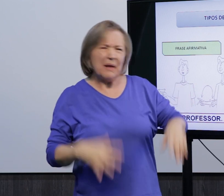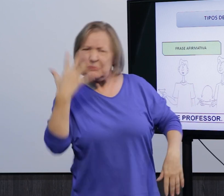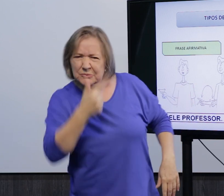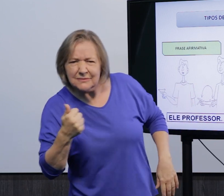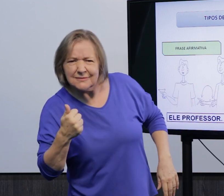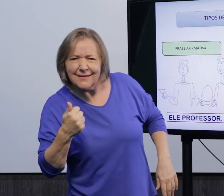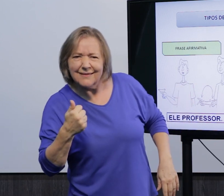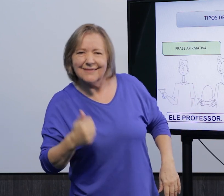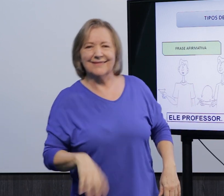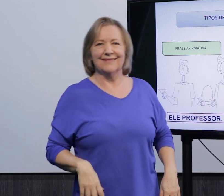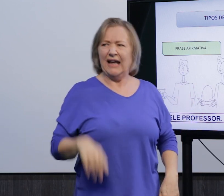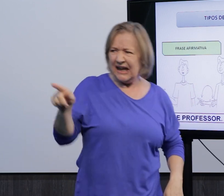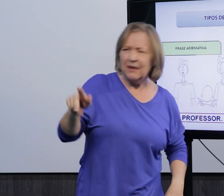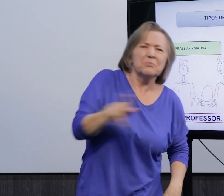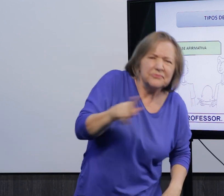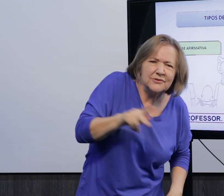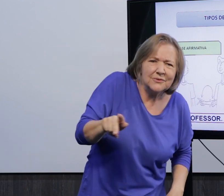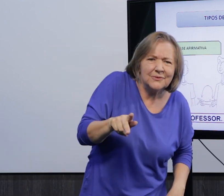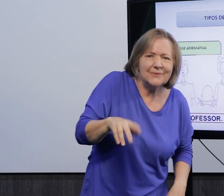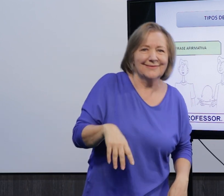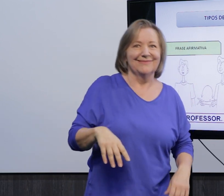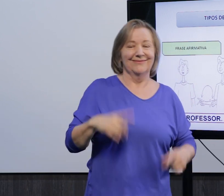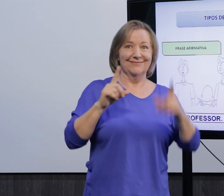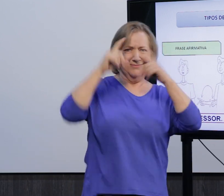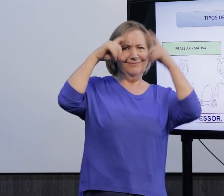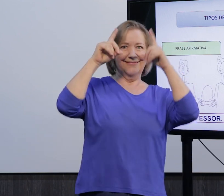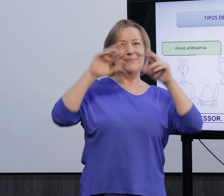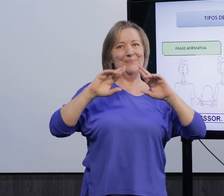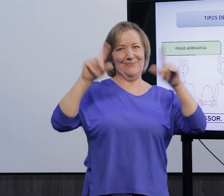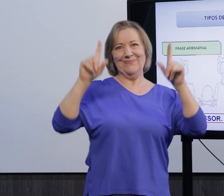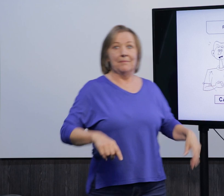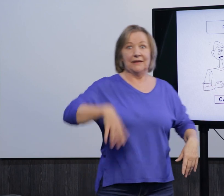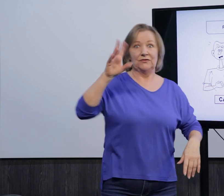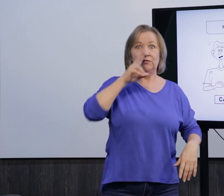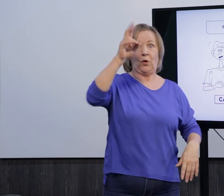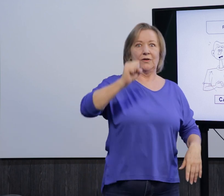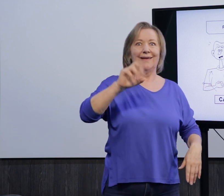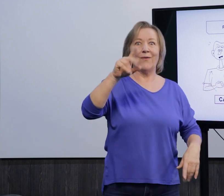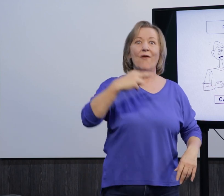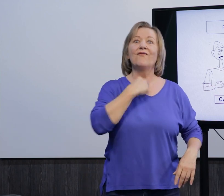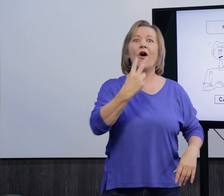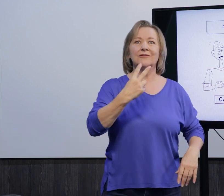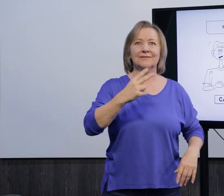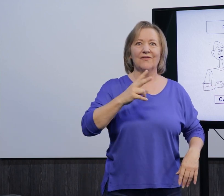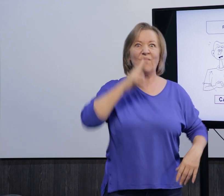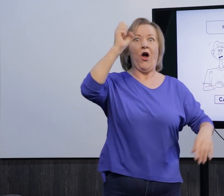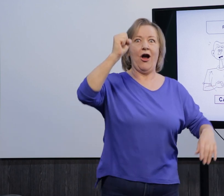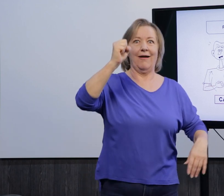casado? Ele é bonito? Ele é professor? Né, então eu faço essa expressão, né, exclamativa, né, um pouquinho mais